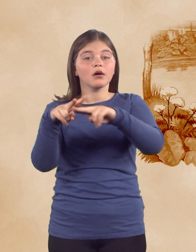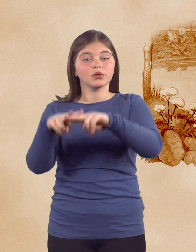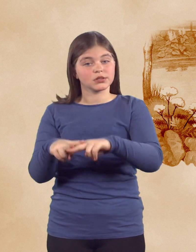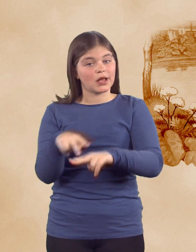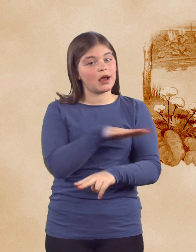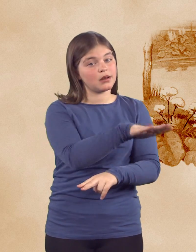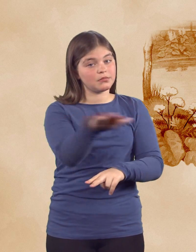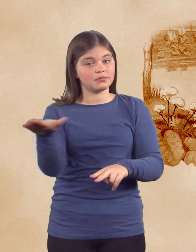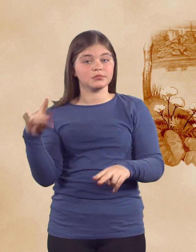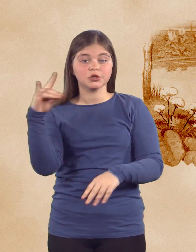živalim.